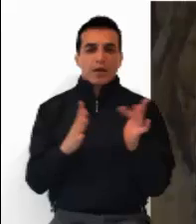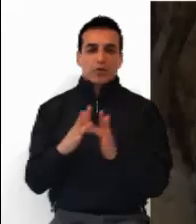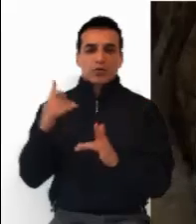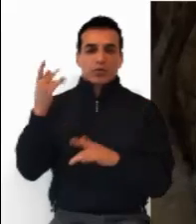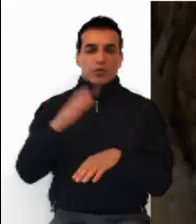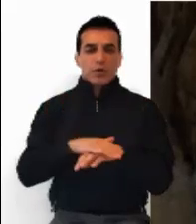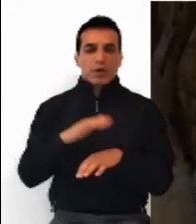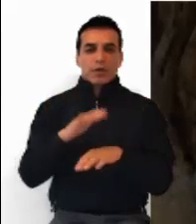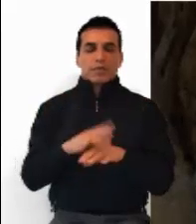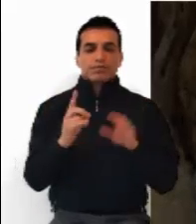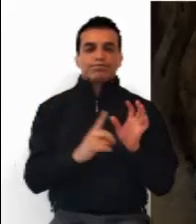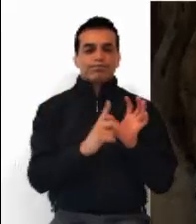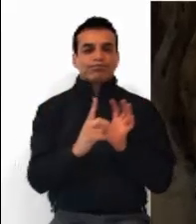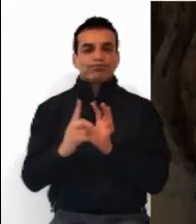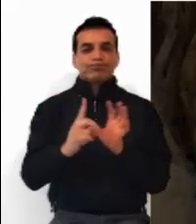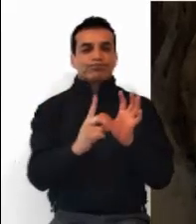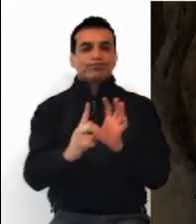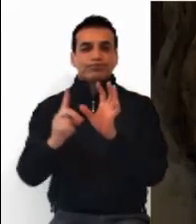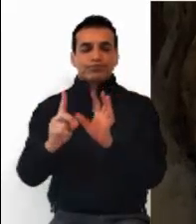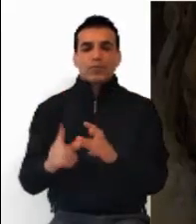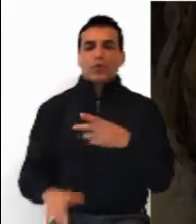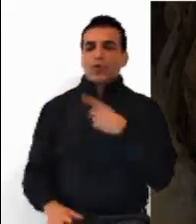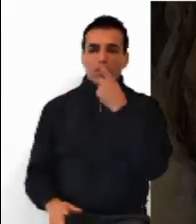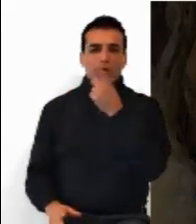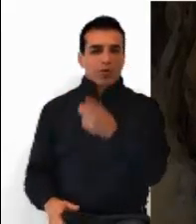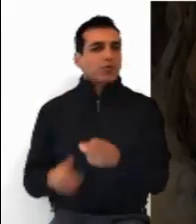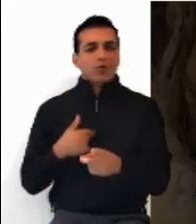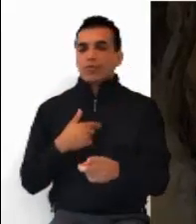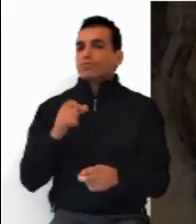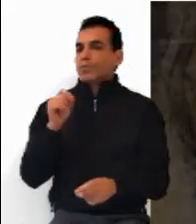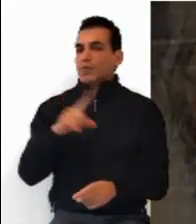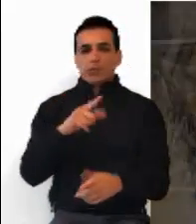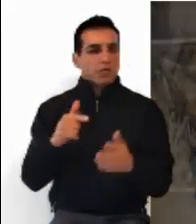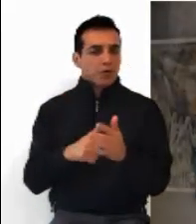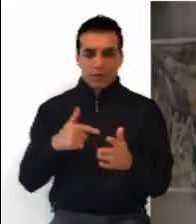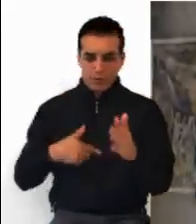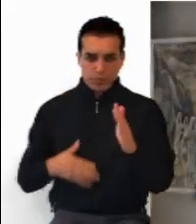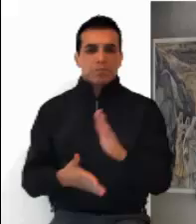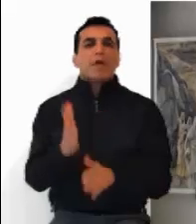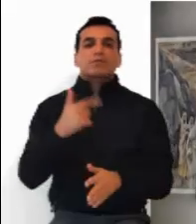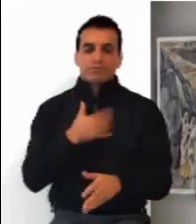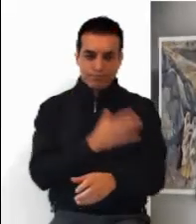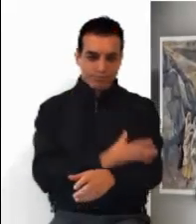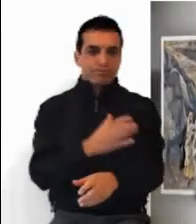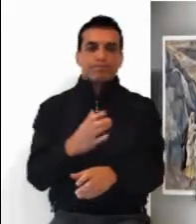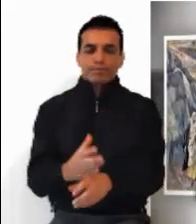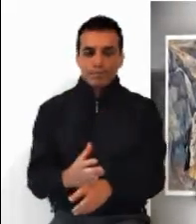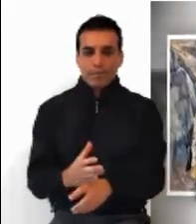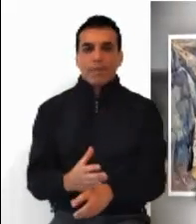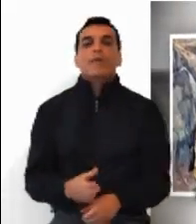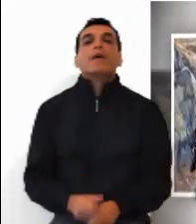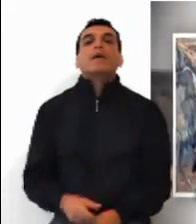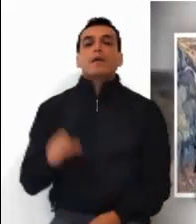iban de camino, Jesús y sus discípulos, alguien le dijo, Te seguiré a donde quiera que vayas. Jesús le